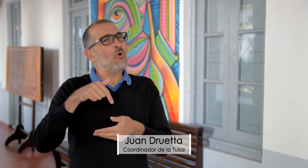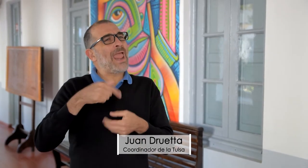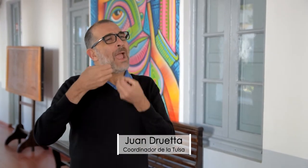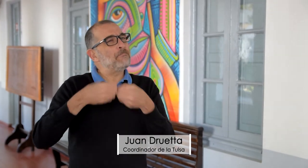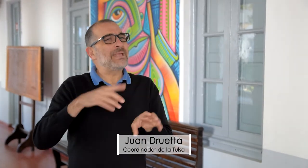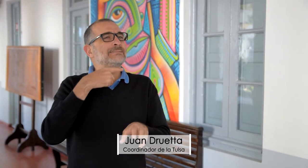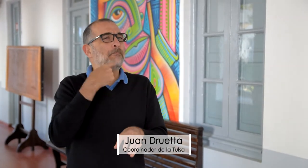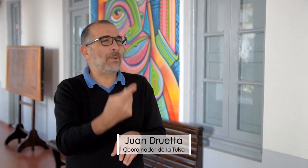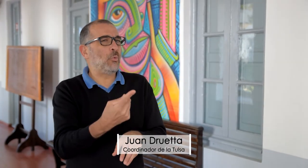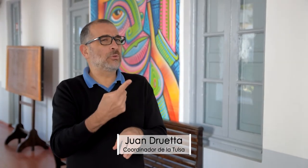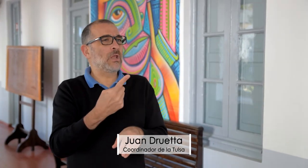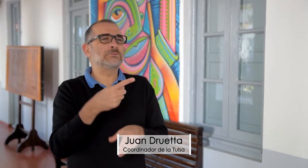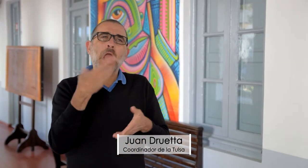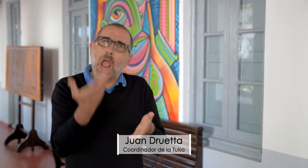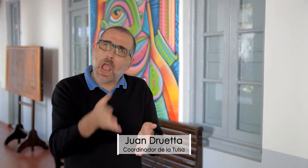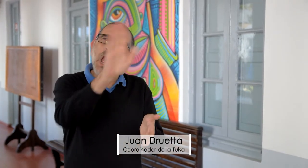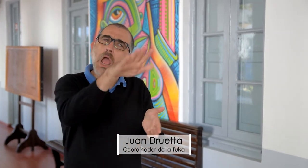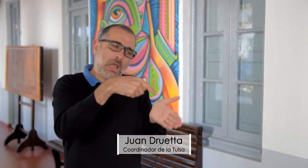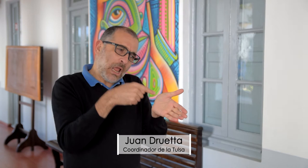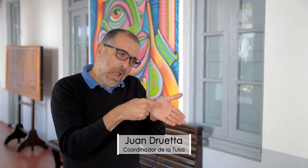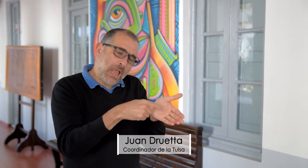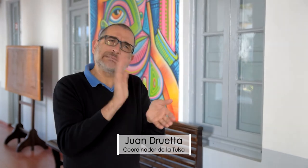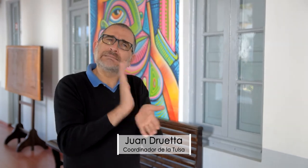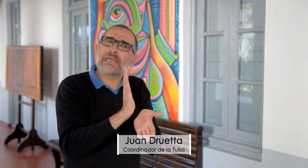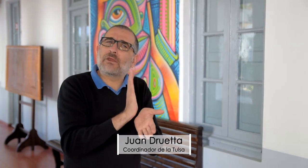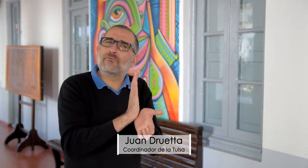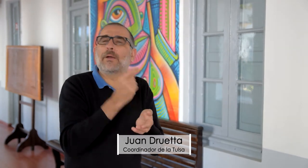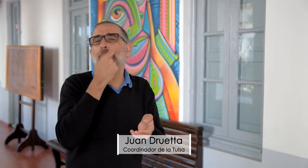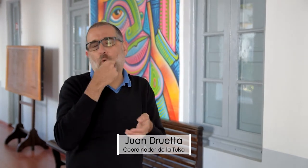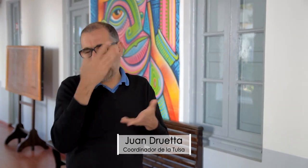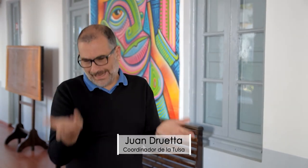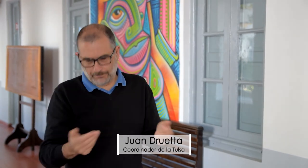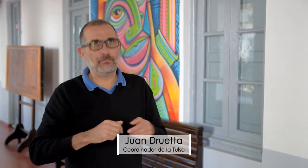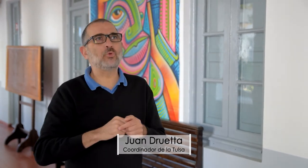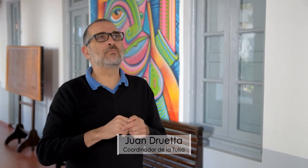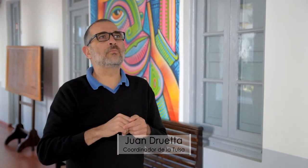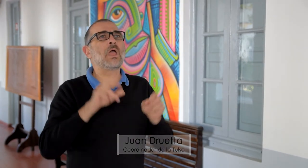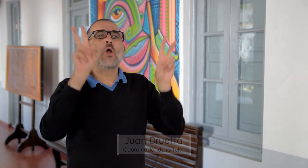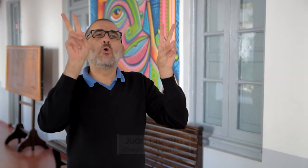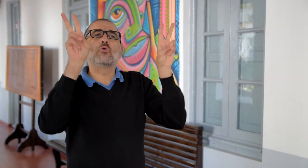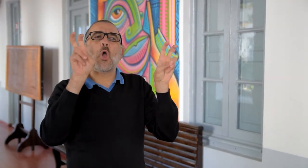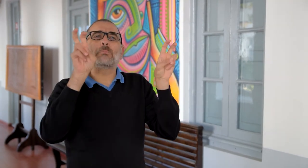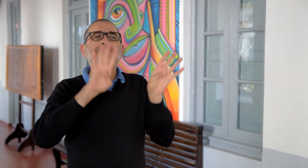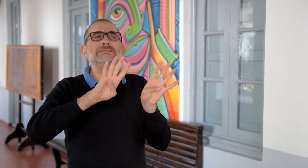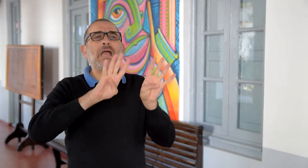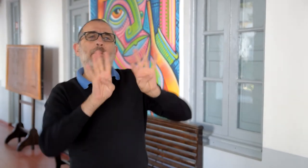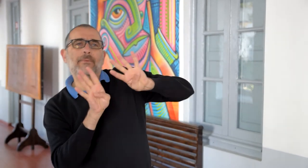acercando. Ahora están empezando a preguntar, ay, entonces, esto, ¿qué significa? Por ejemplo, ¿no?